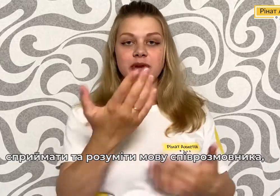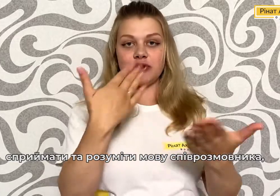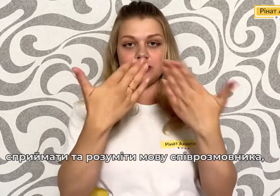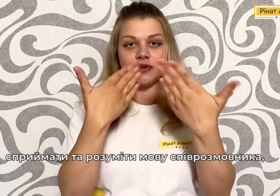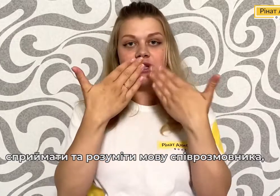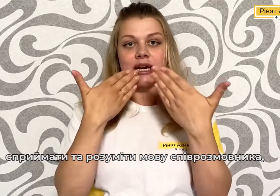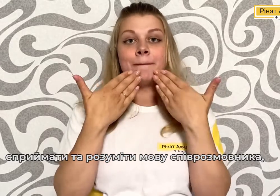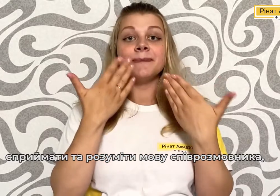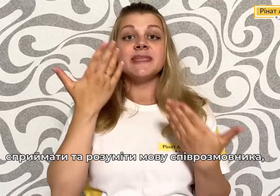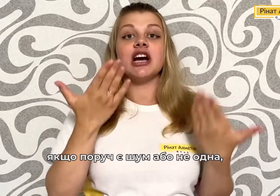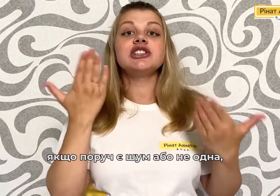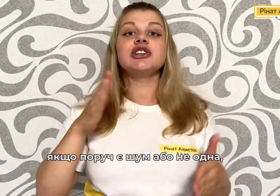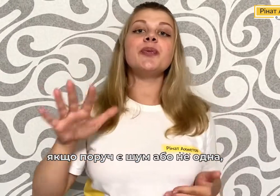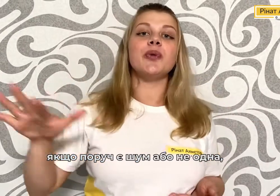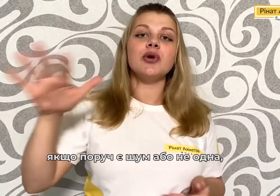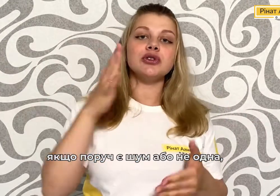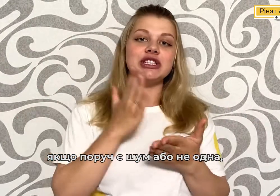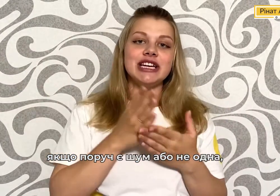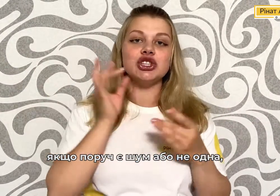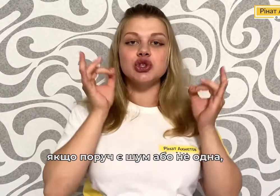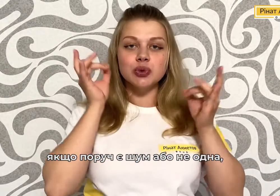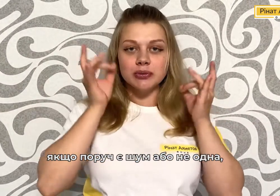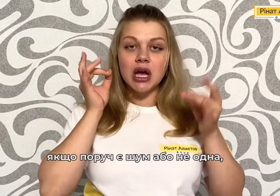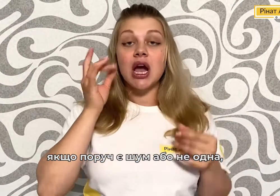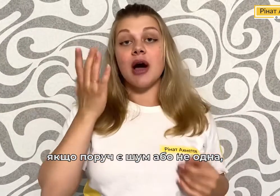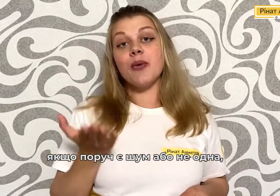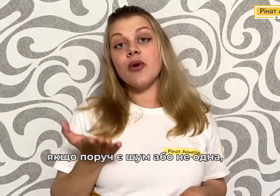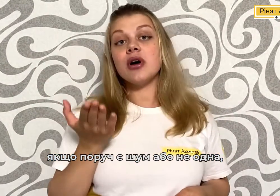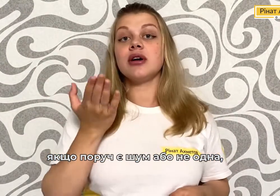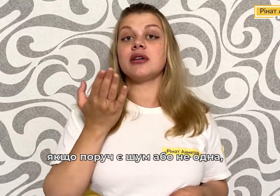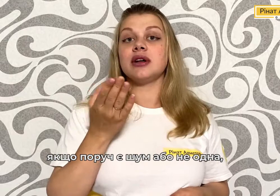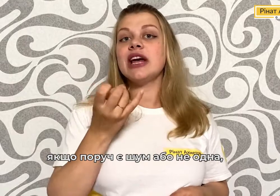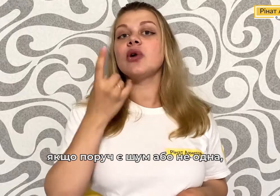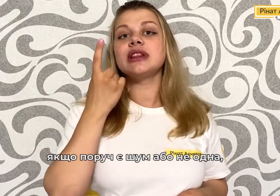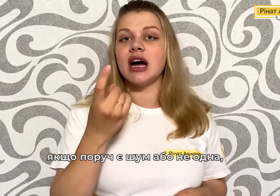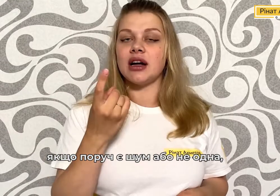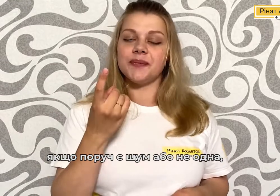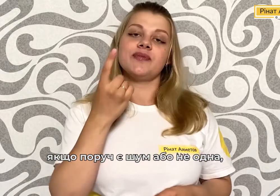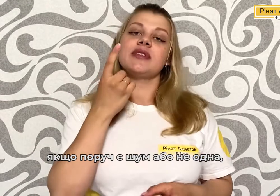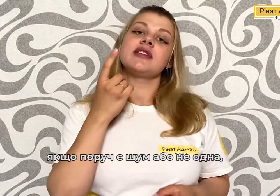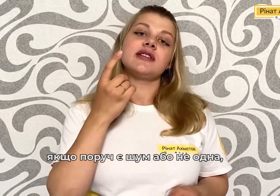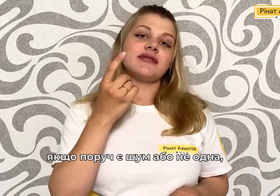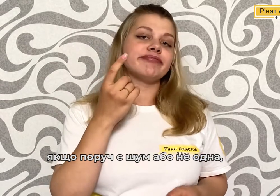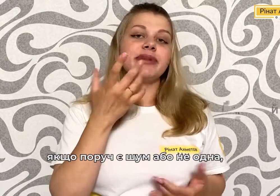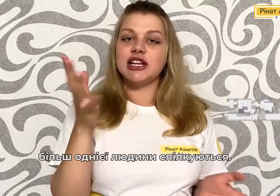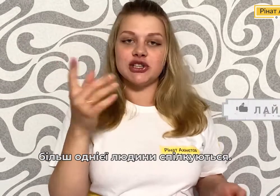співрозмовника, якщо поруч є шум Або не одна, більше